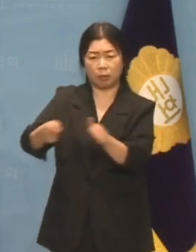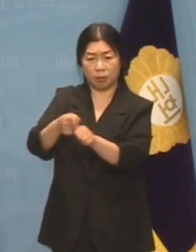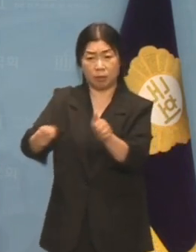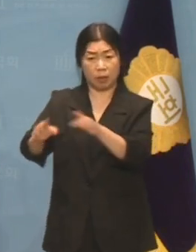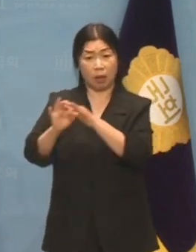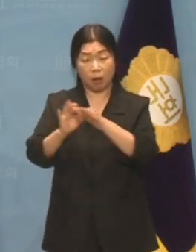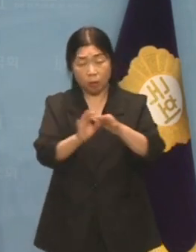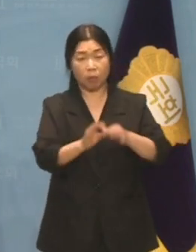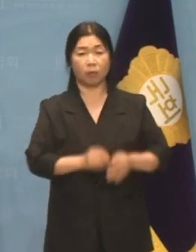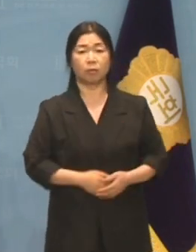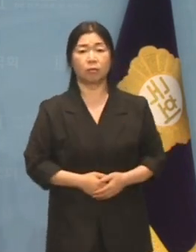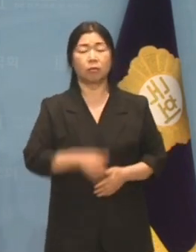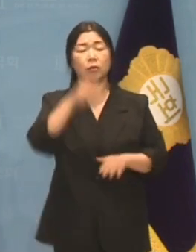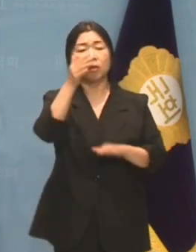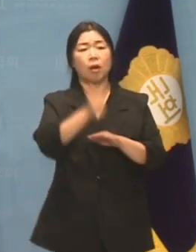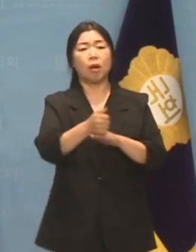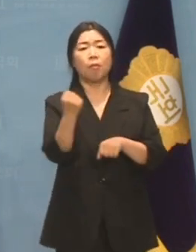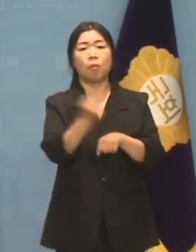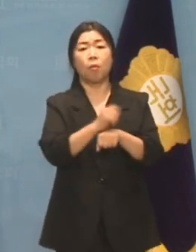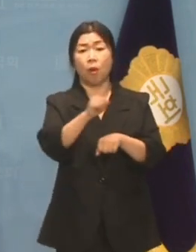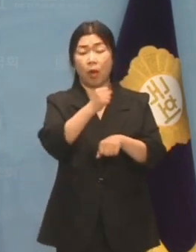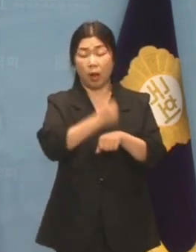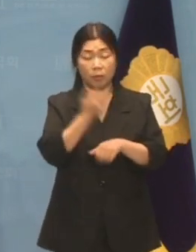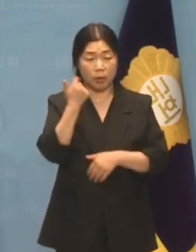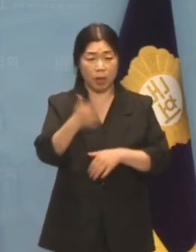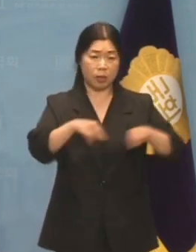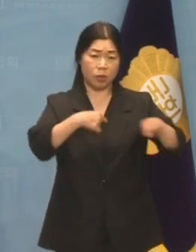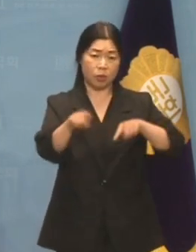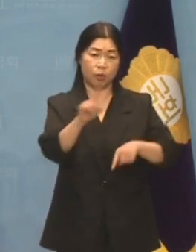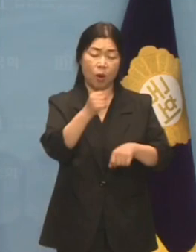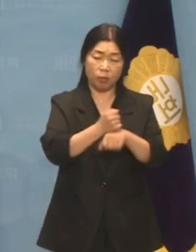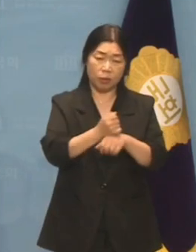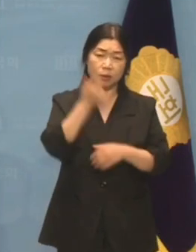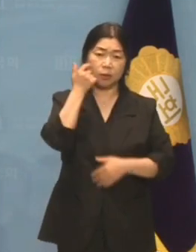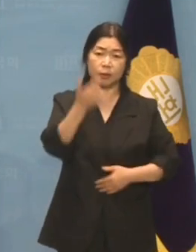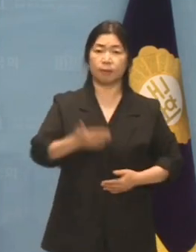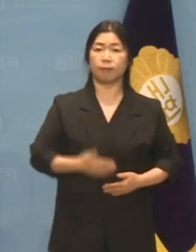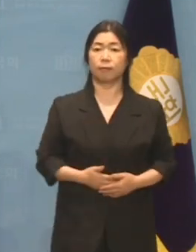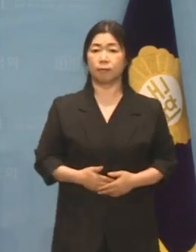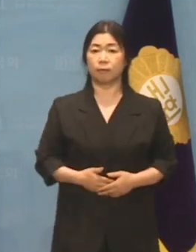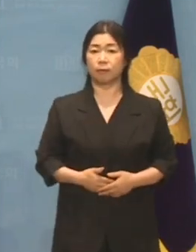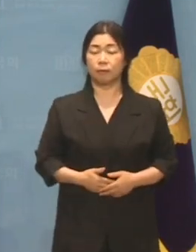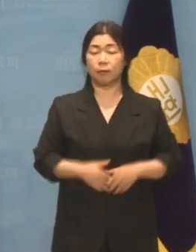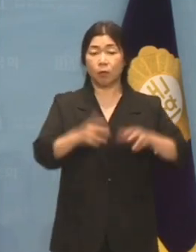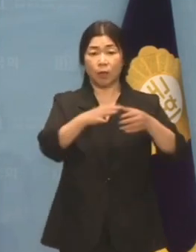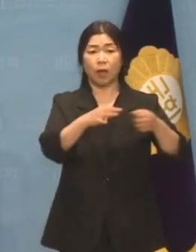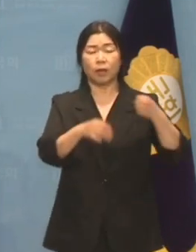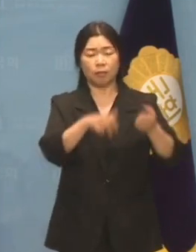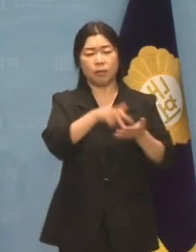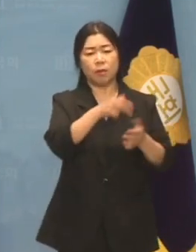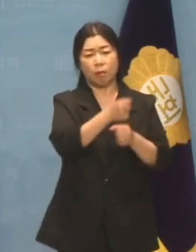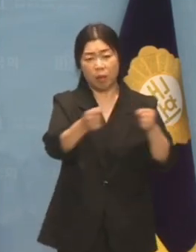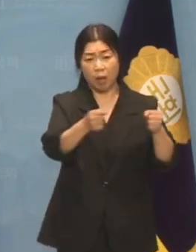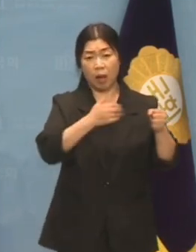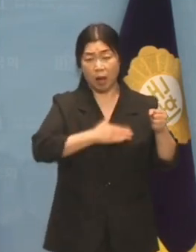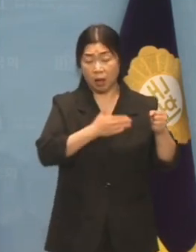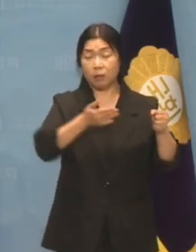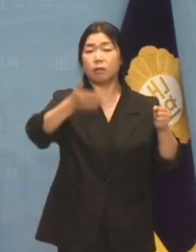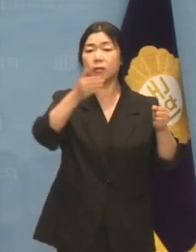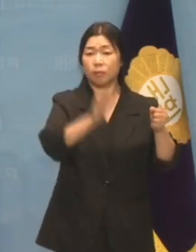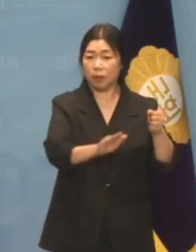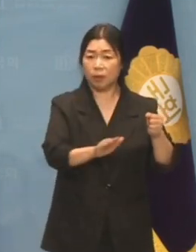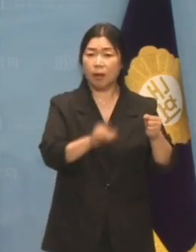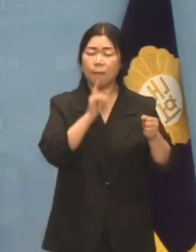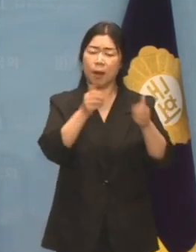공격하는 것 말고는 도대체 무엇을 하고 있습니까? 국민의힘이 곰곰한 처지에 놓여있으면 알겠으나